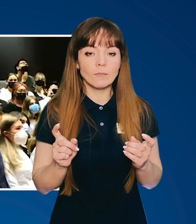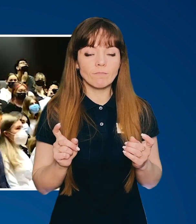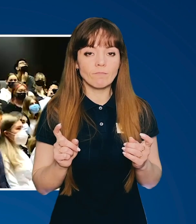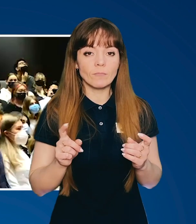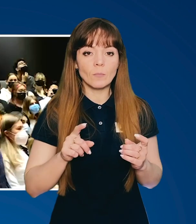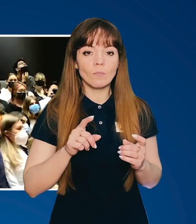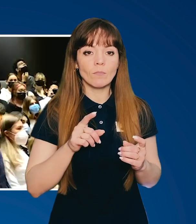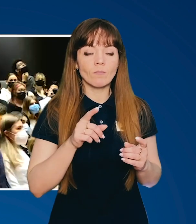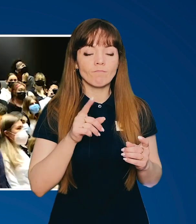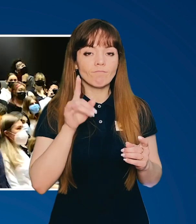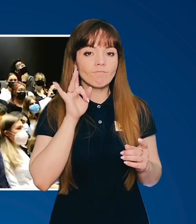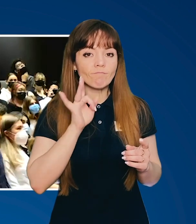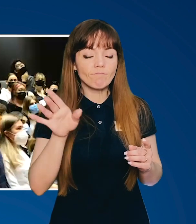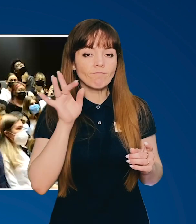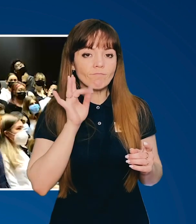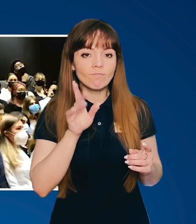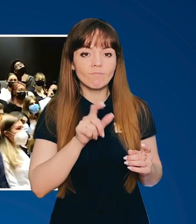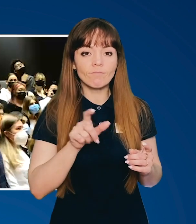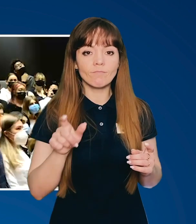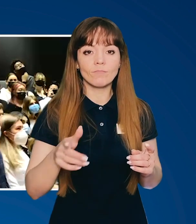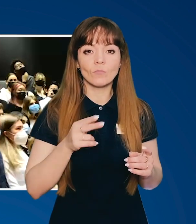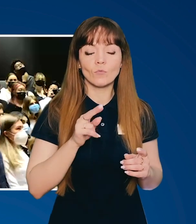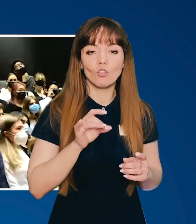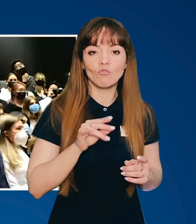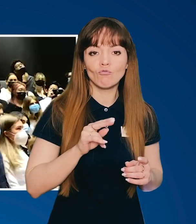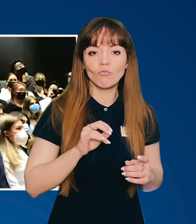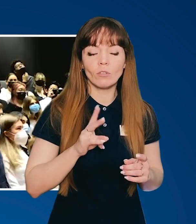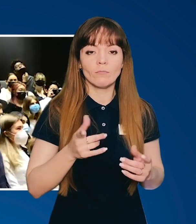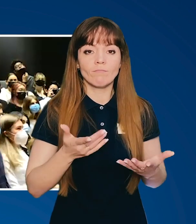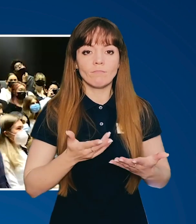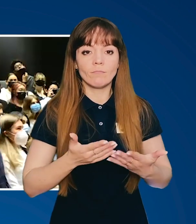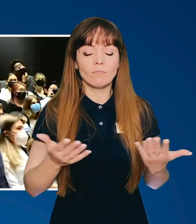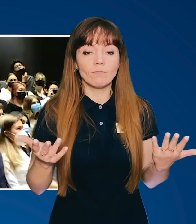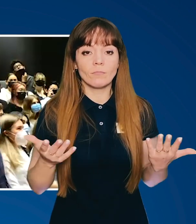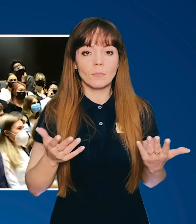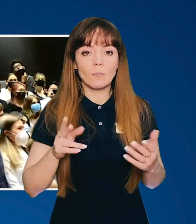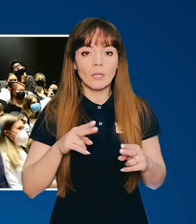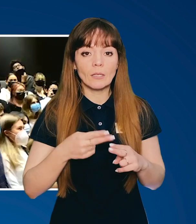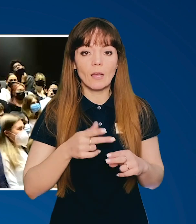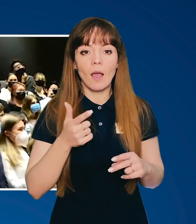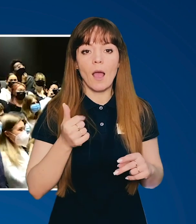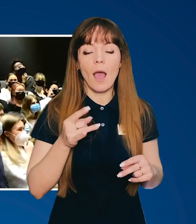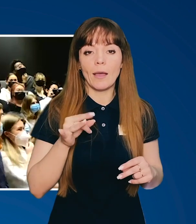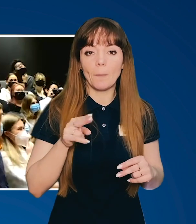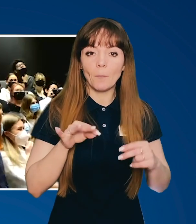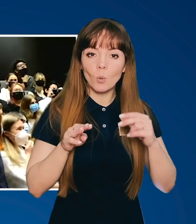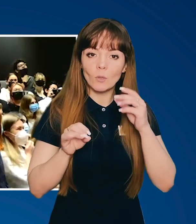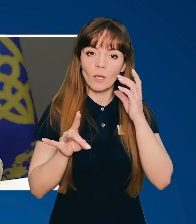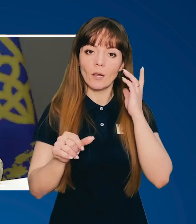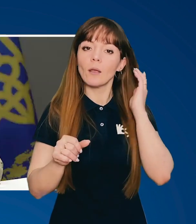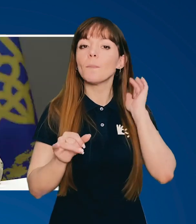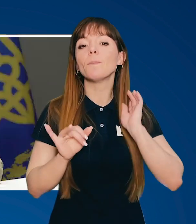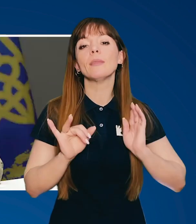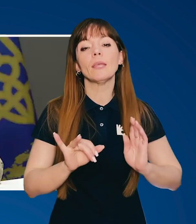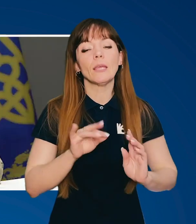відомими людьми, як Вінстон Ченчер, починаючи, звісно, Чечко до Гаррі Поттера. І